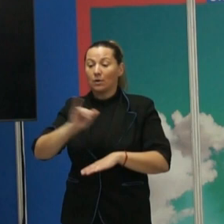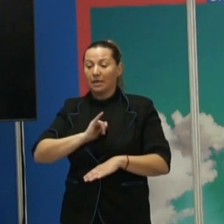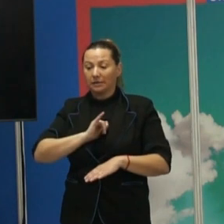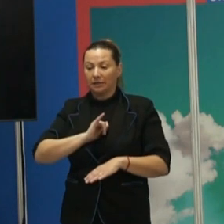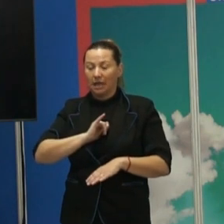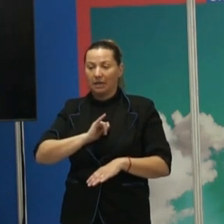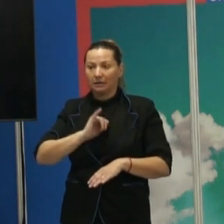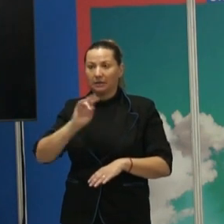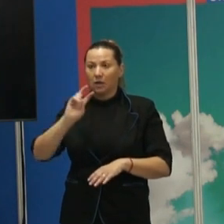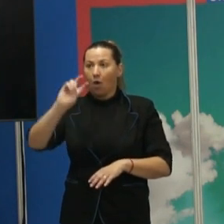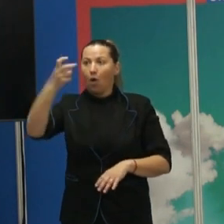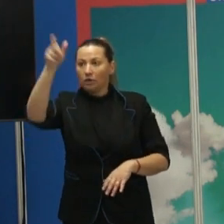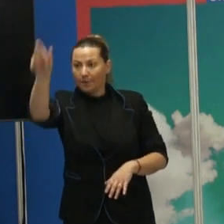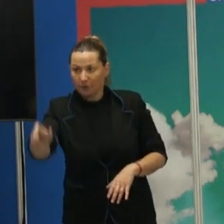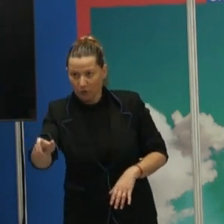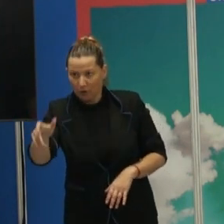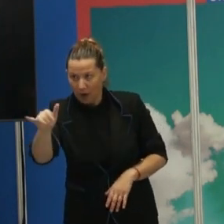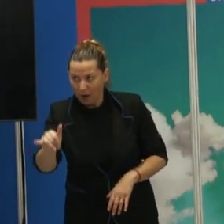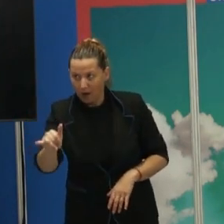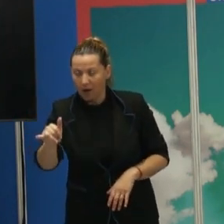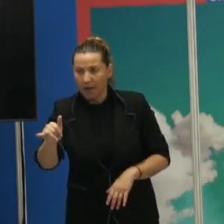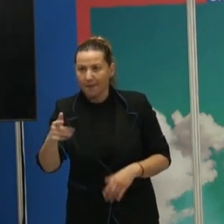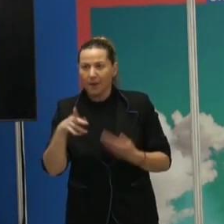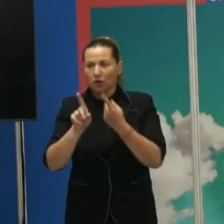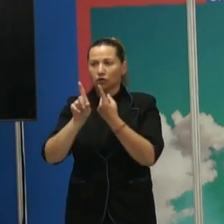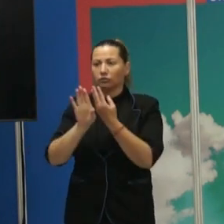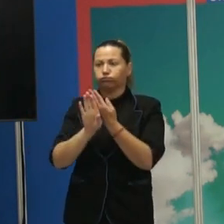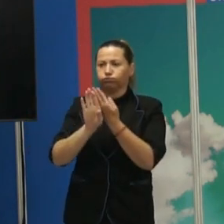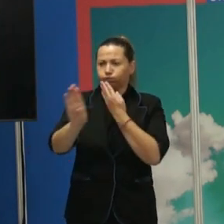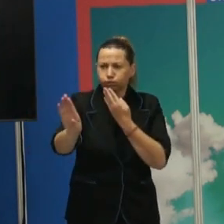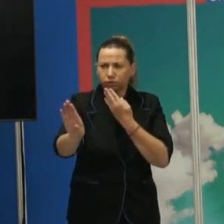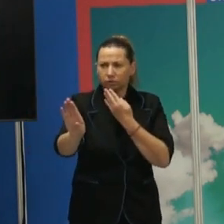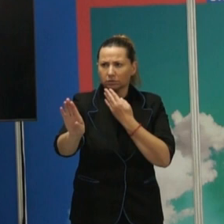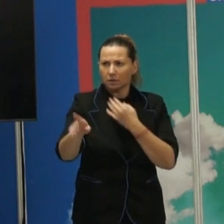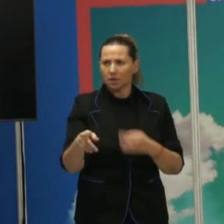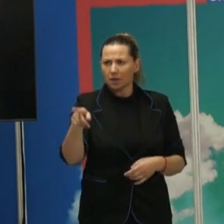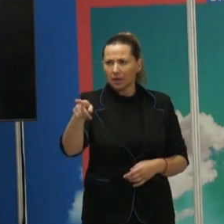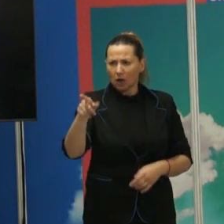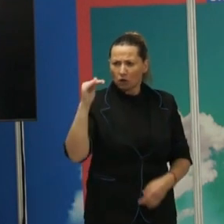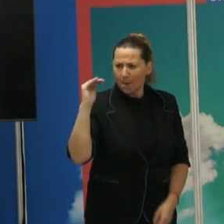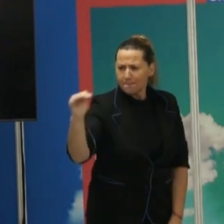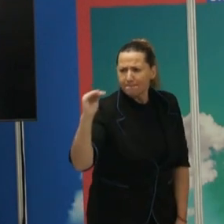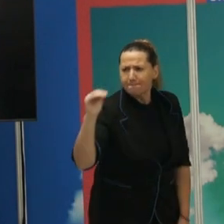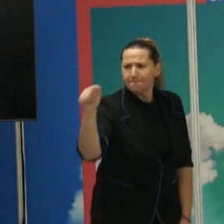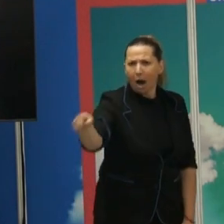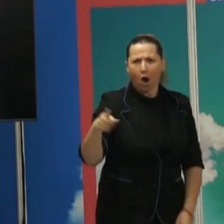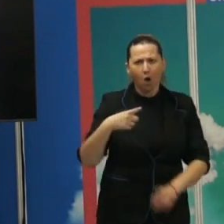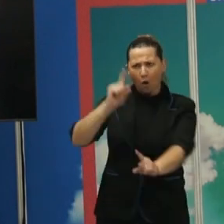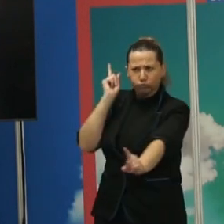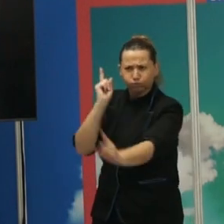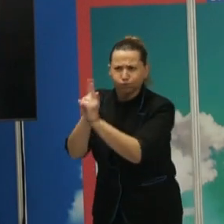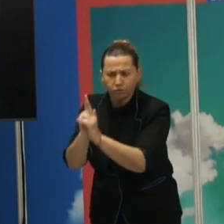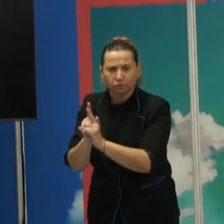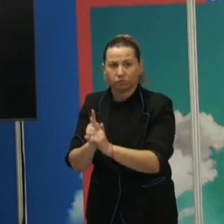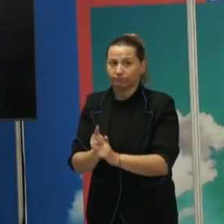tiene que haber un otro, pero esa idea del frente da la sensación de que el otro siempre tiene que ser malo o siempre tiene que ser un enemigo y eso